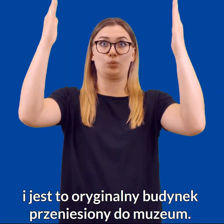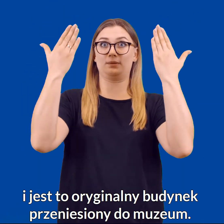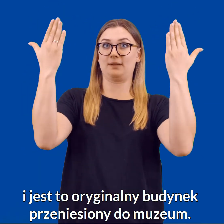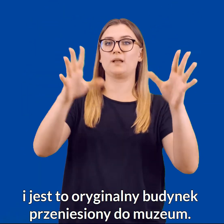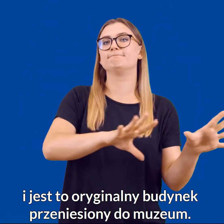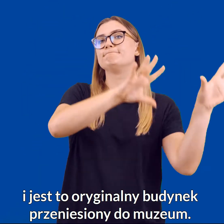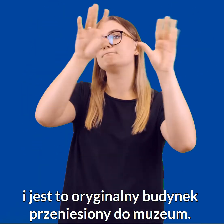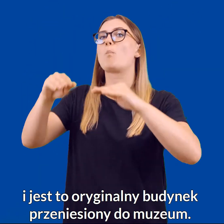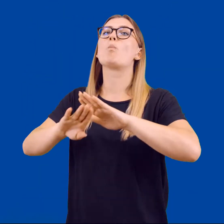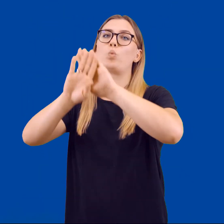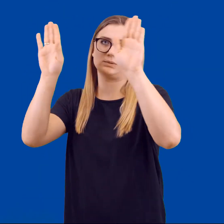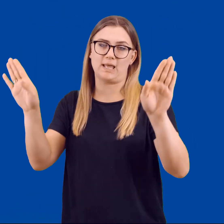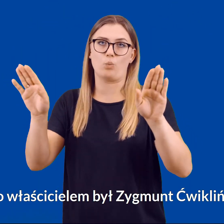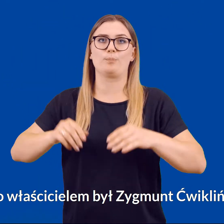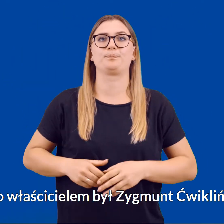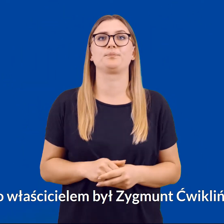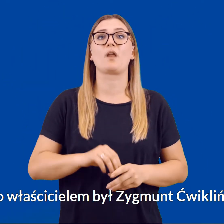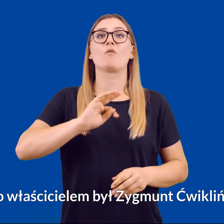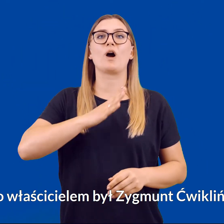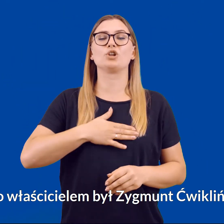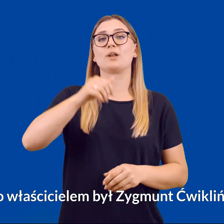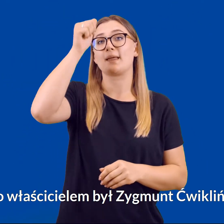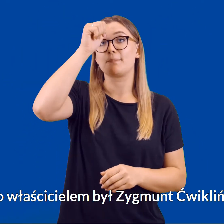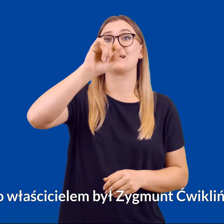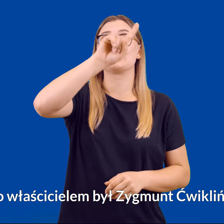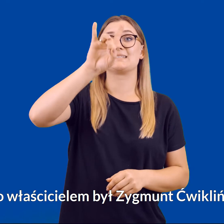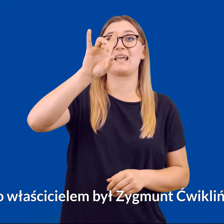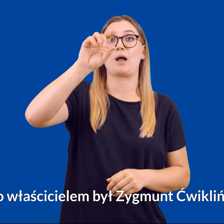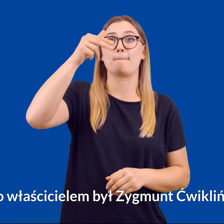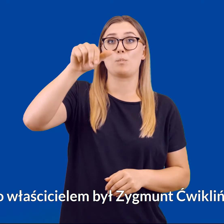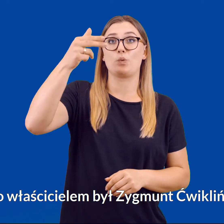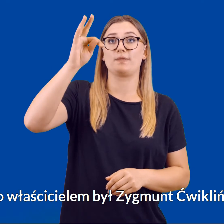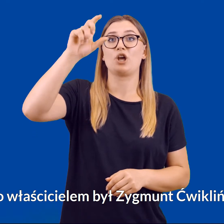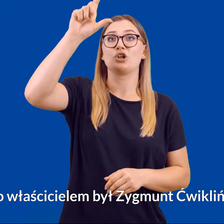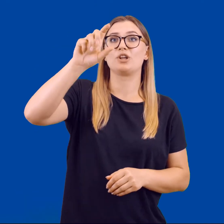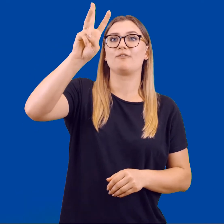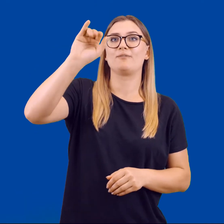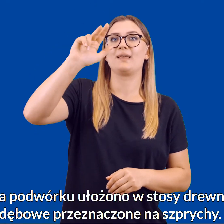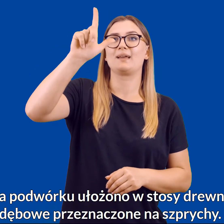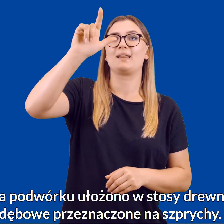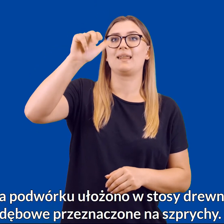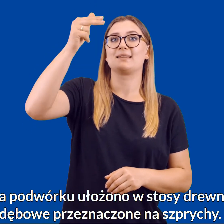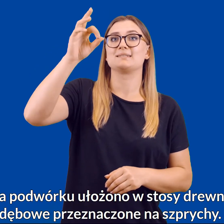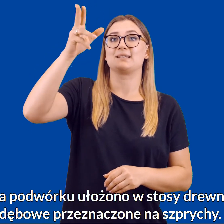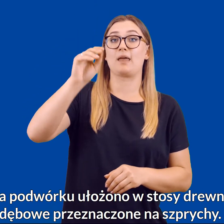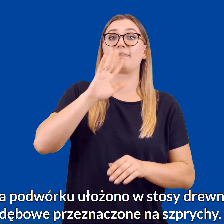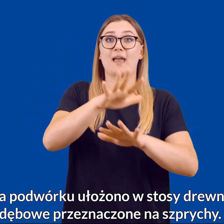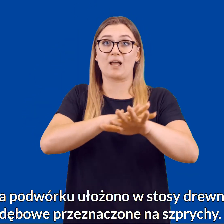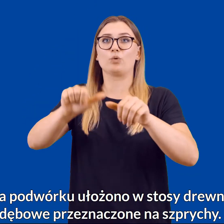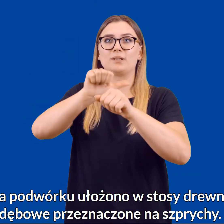przeniesiony do muzeum. Jego właścicielem był Zygmunt Ćwikliński. Na podwórku ułożono wstosy drewno